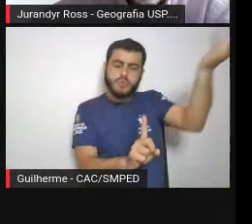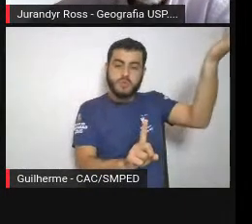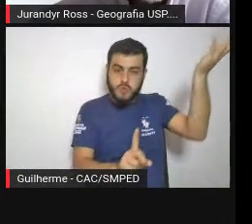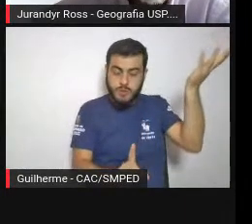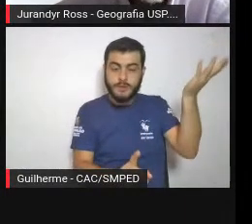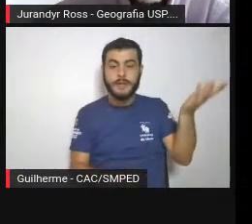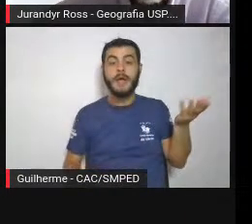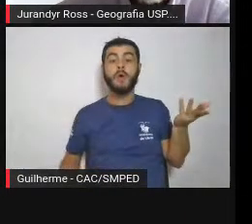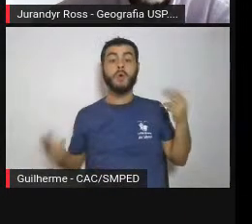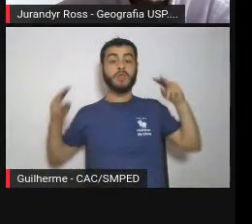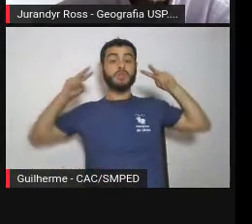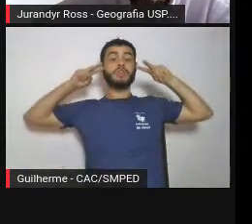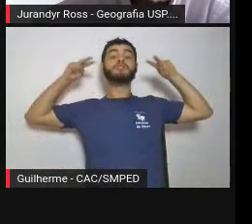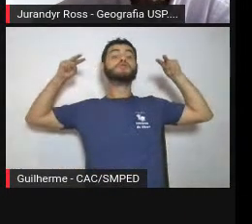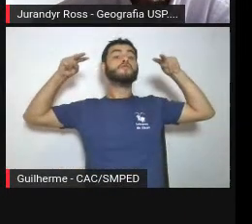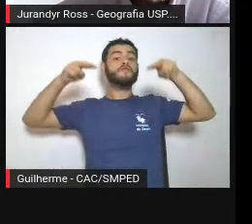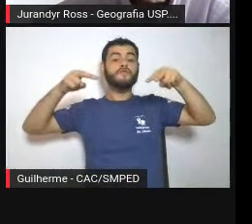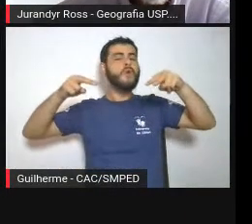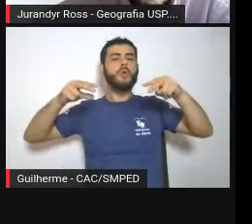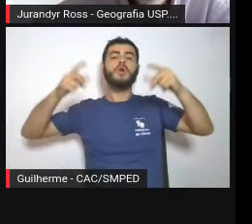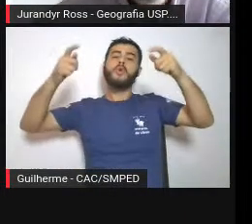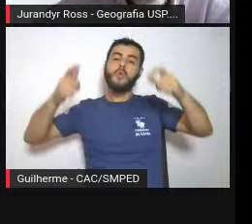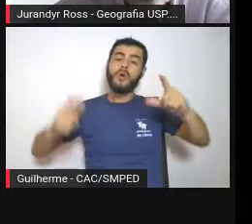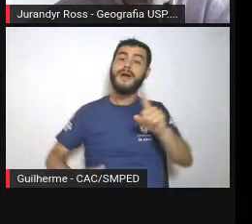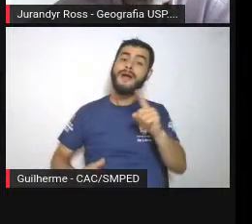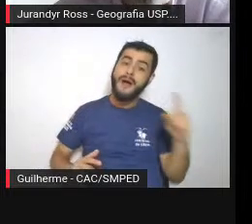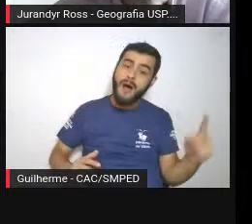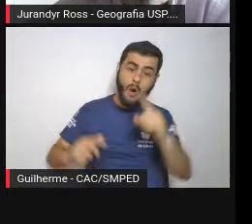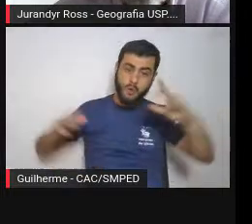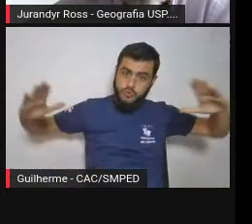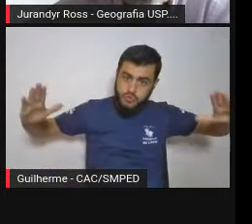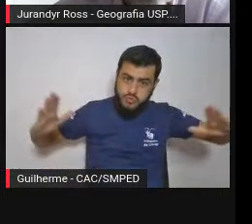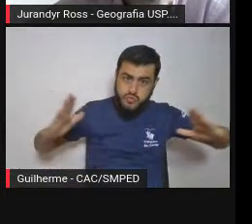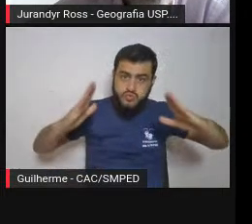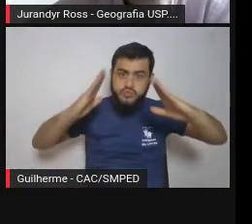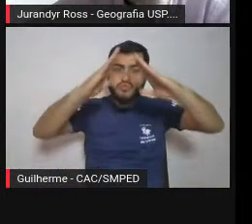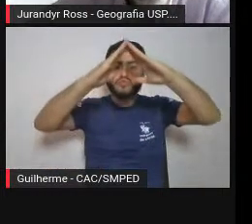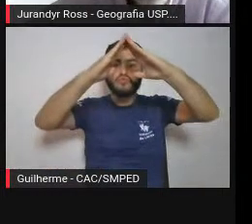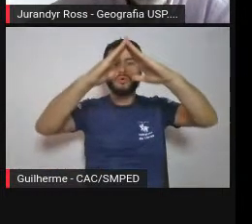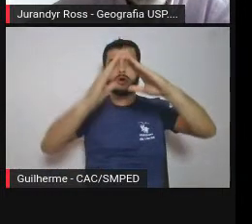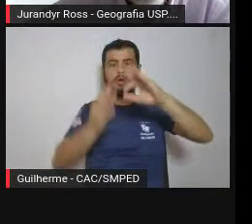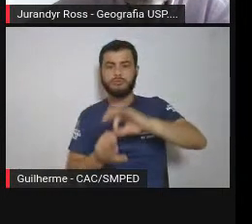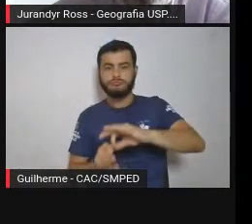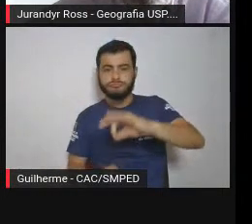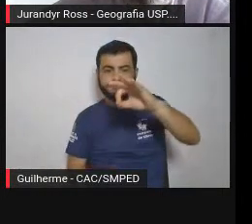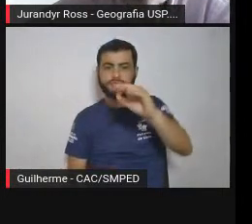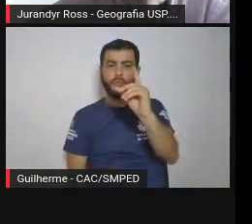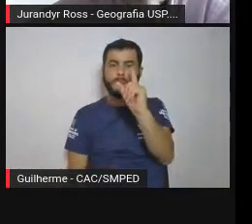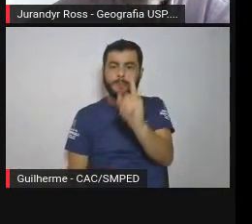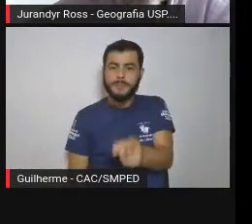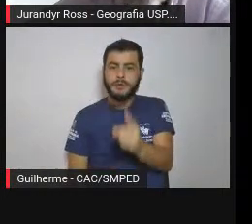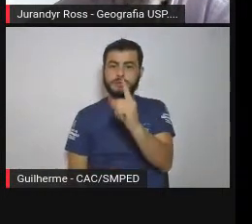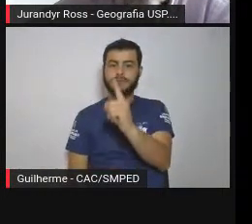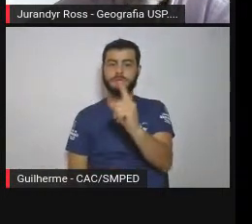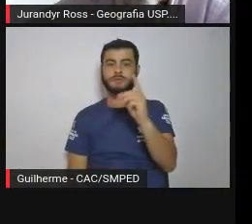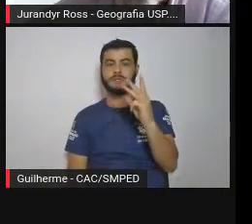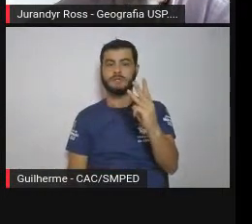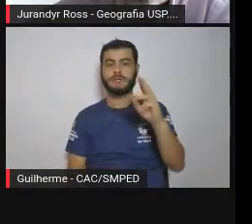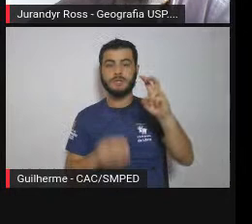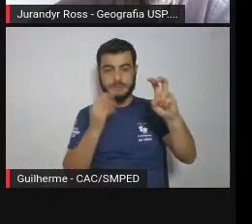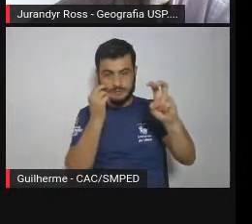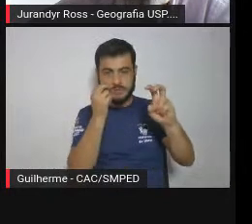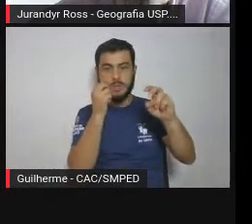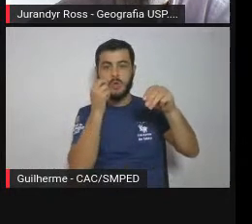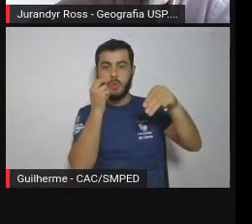relevo alto, ponto agudo de 1.135 metros de altitude, rodeado de vegetação